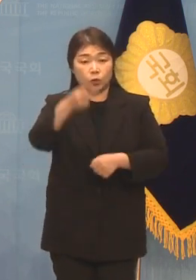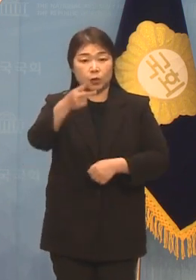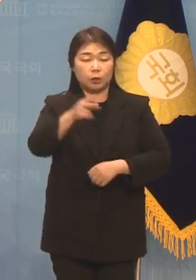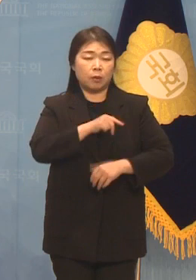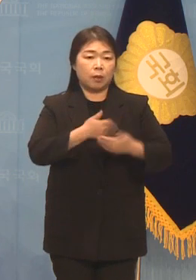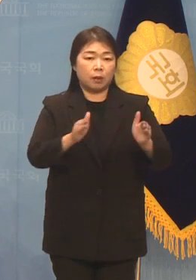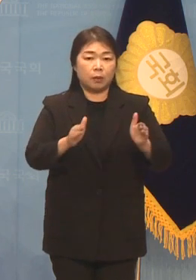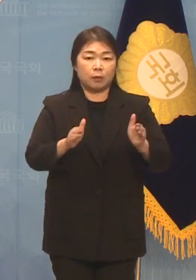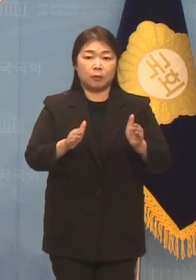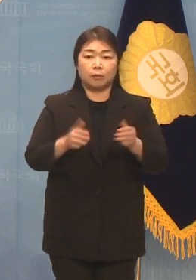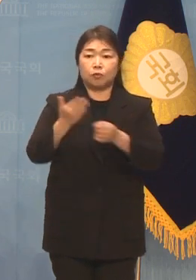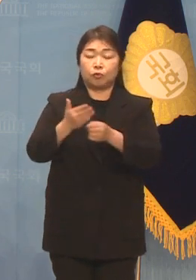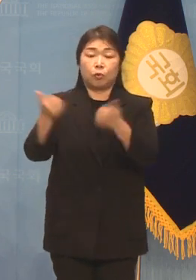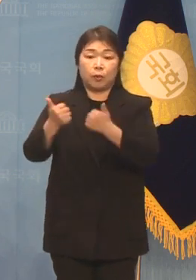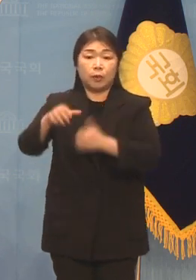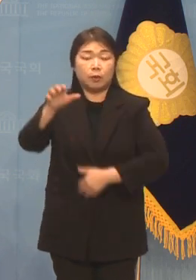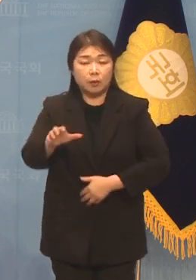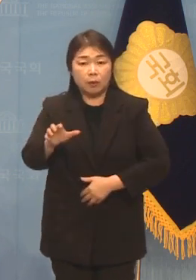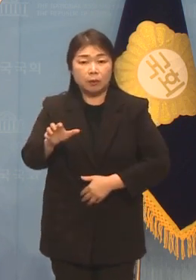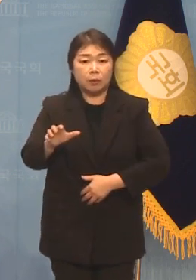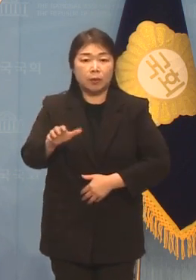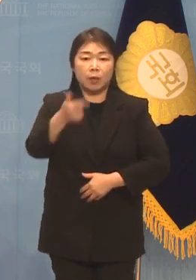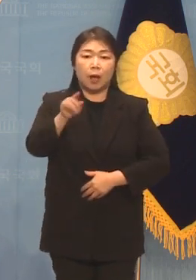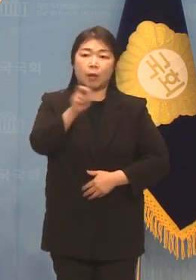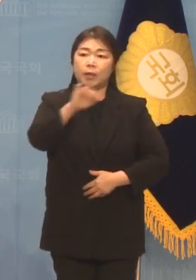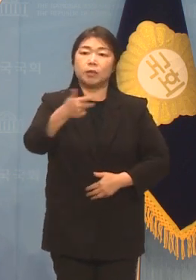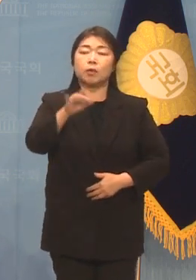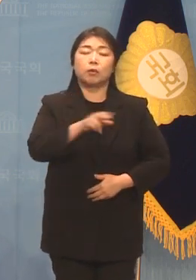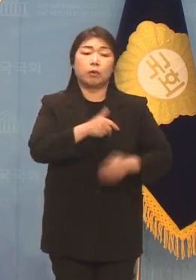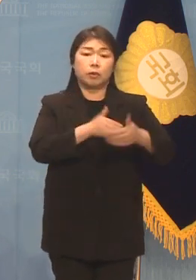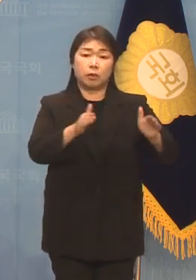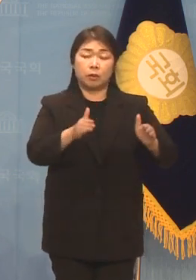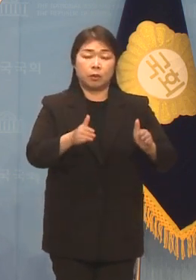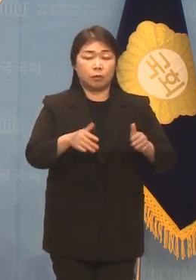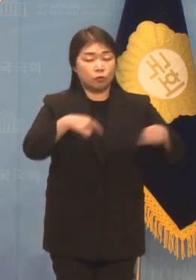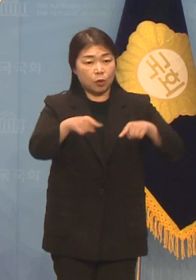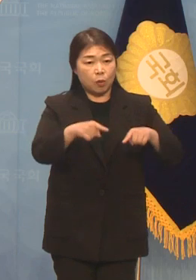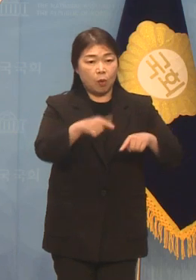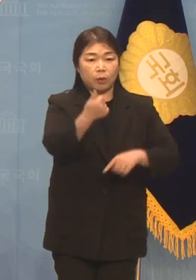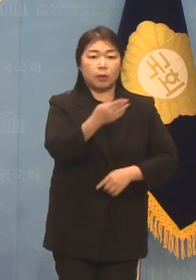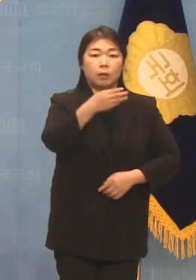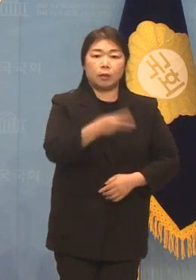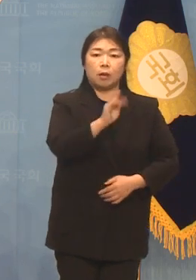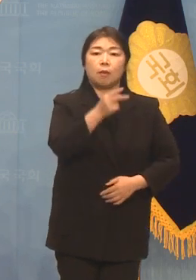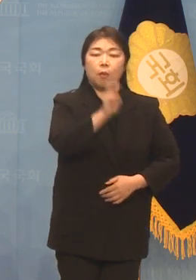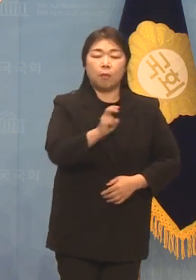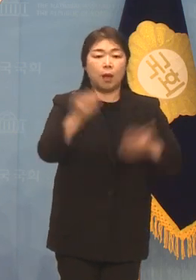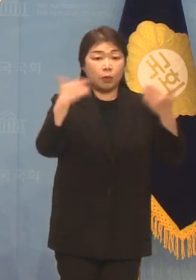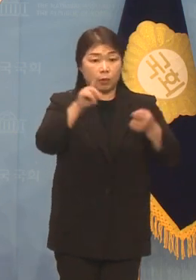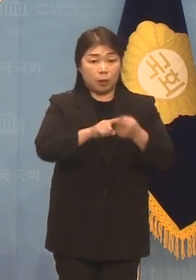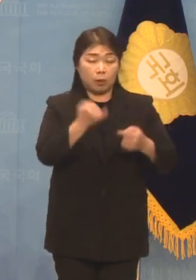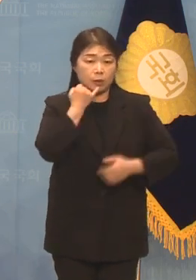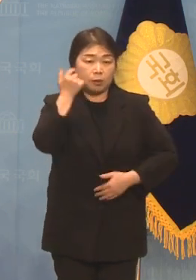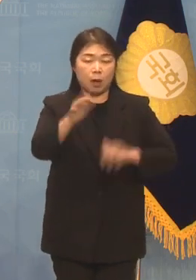의원회관 제9간담회시에서는 강민정 의원실 주체로 늘봄학교 이대로 괜찮은가 토론회가